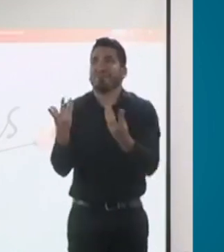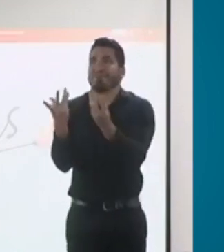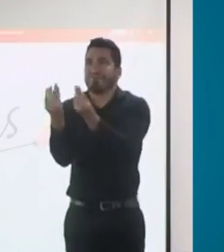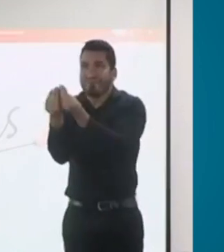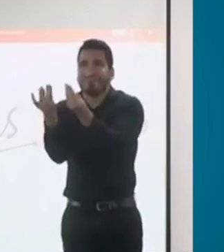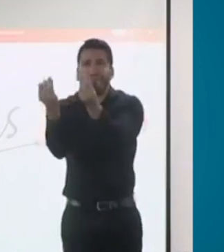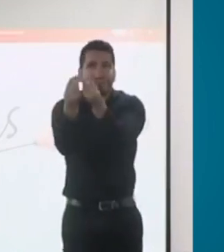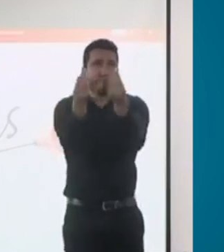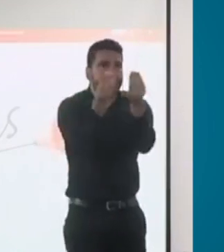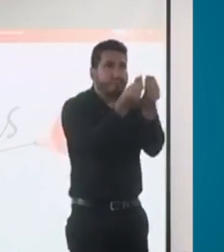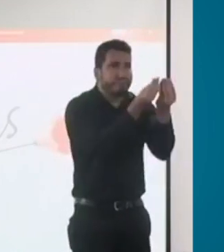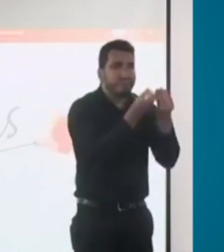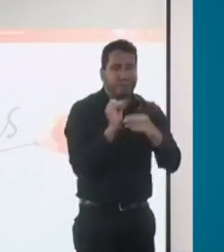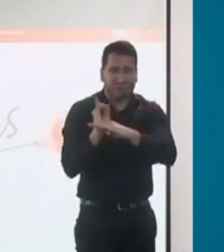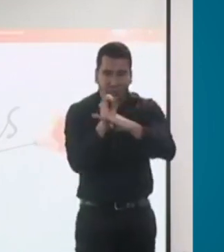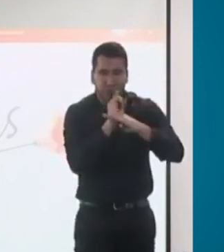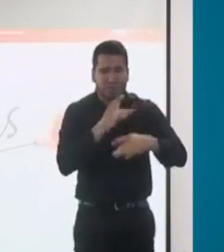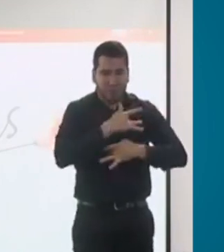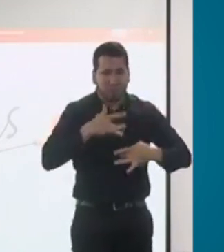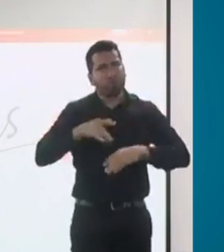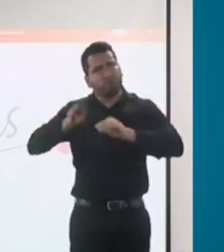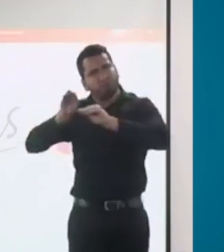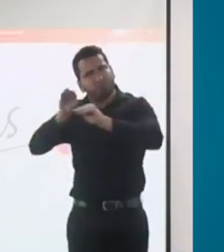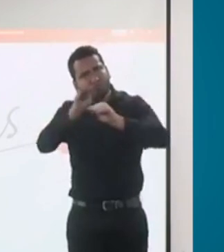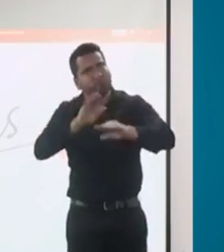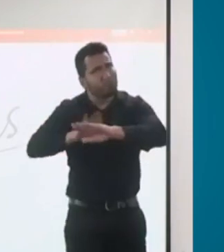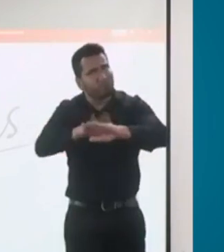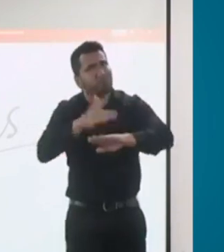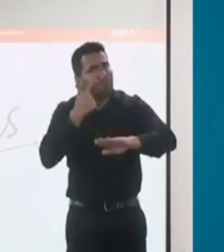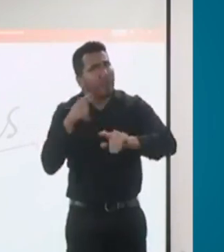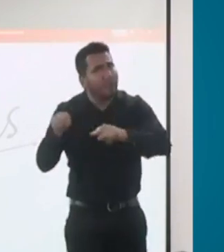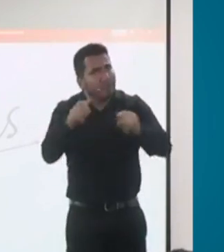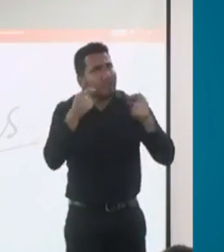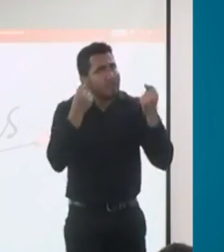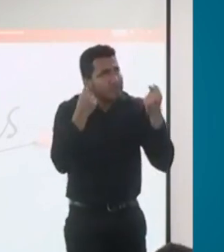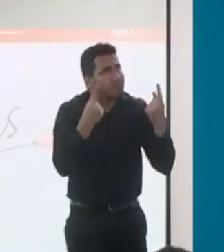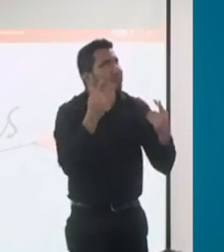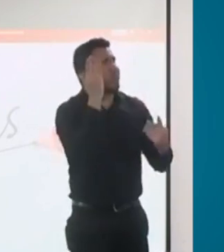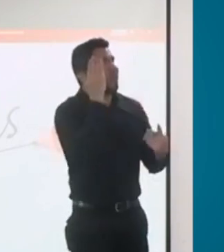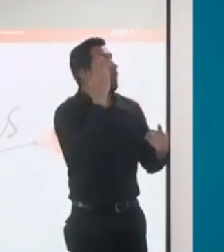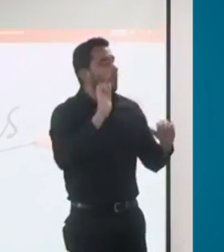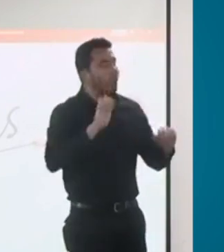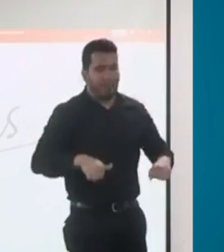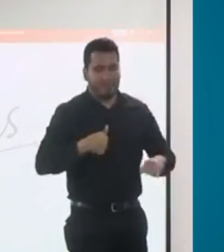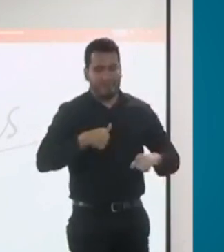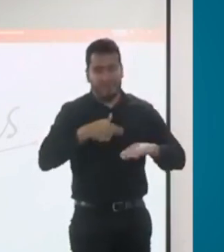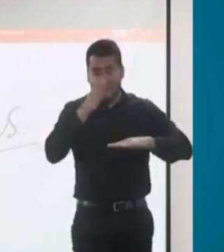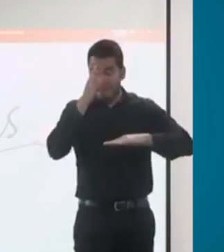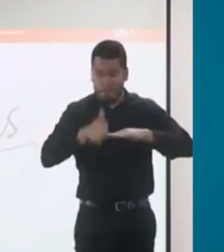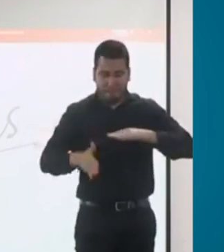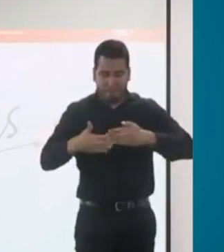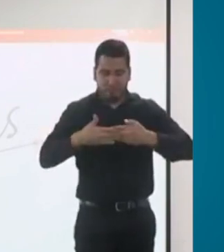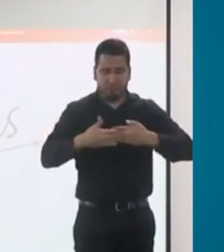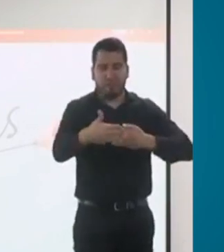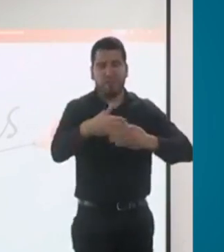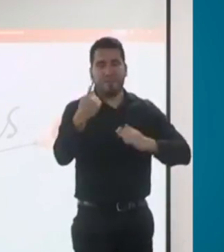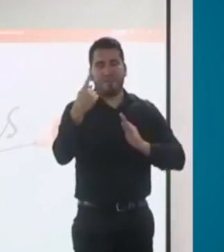salud para que a partir de esa fecha se puedan entregar los certificados. Y la otra pregunta va a dar respuesta